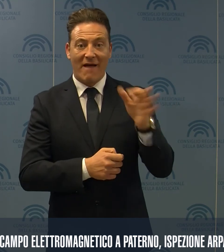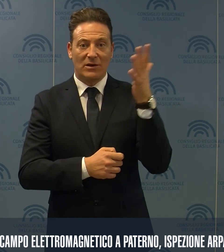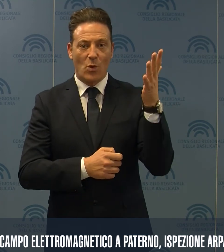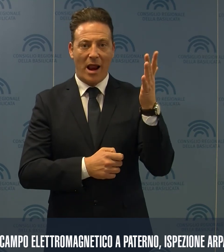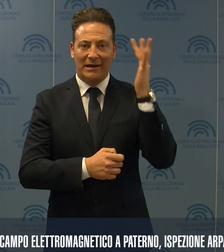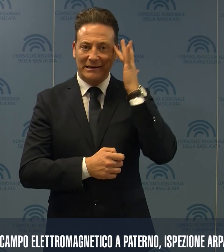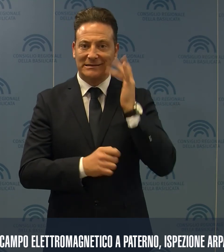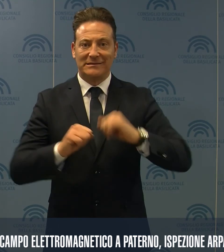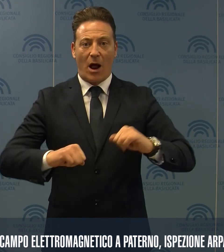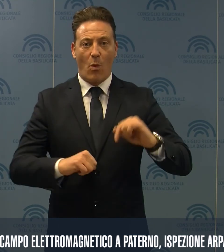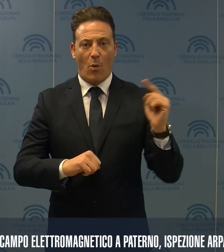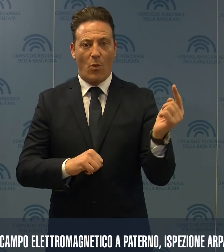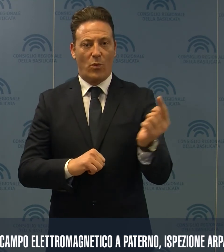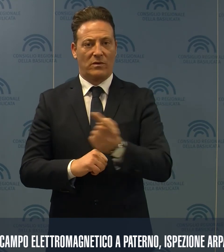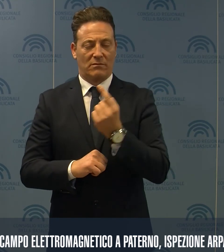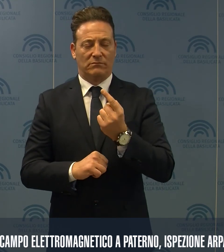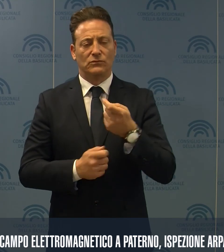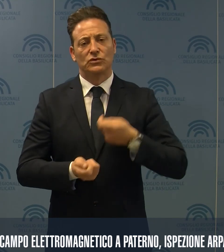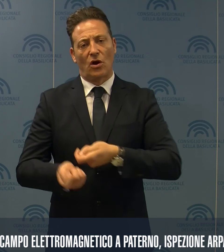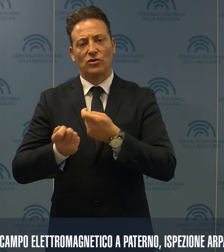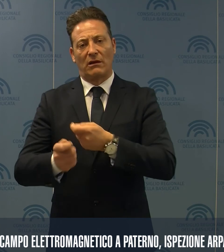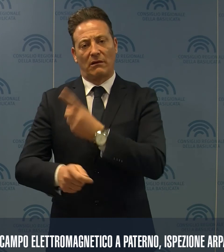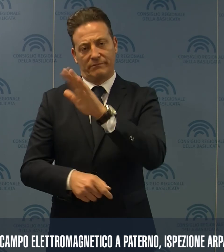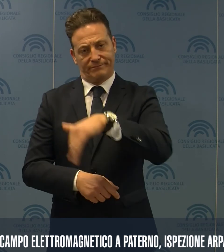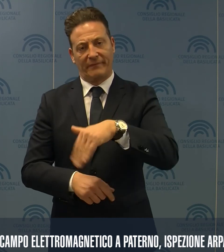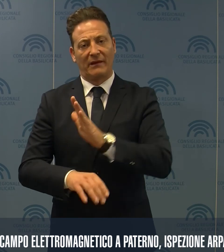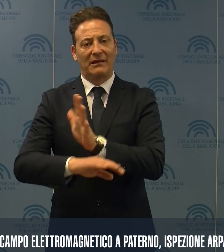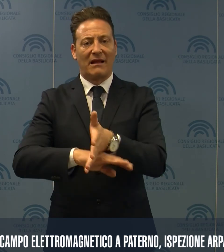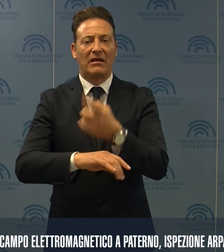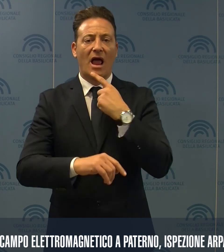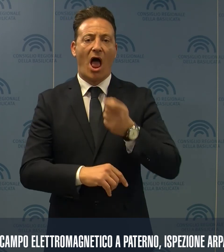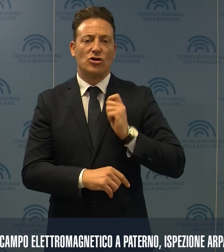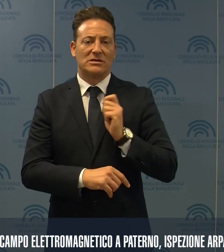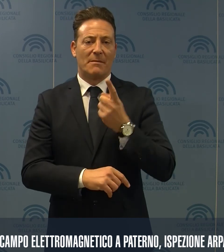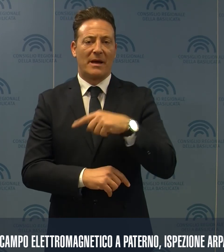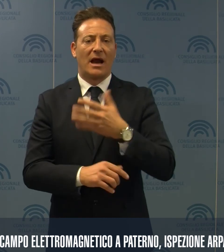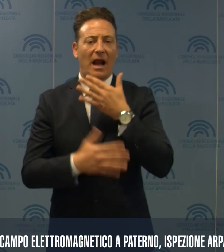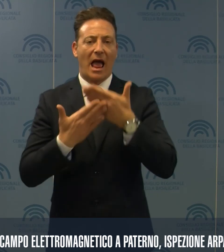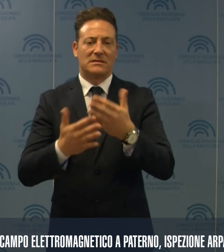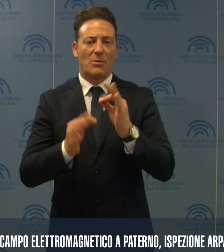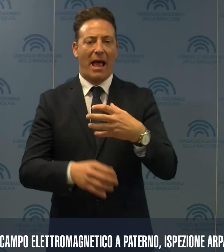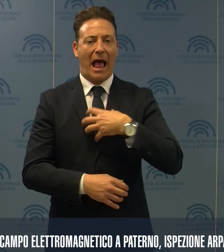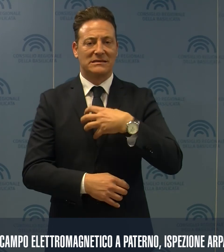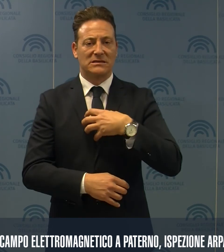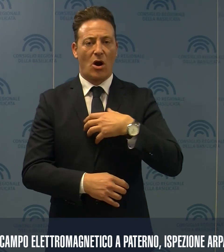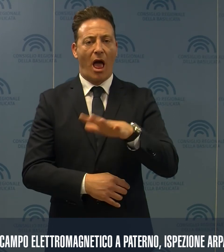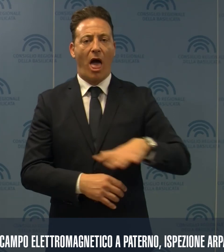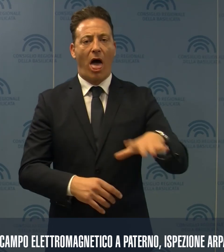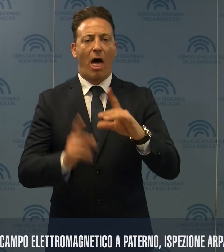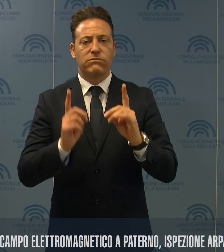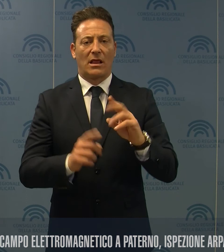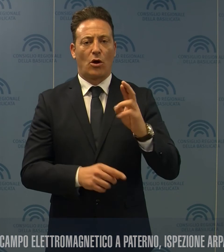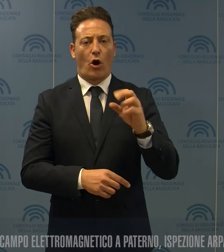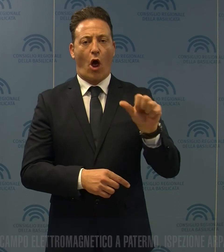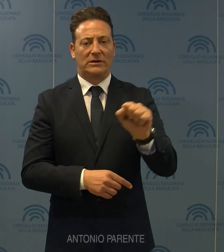rischi per la loro salute, ha sollecitato l'intervento dell'Agenzia per il tramite dell'assessore all'ambiente Rosa.